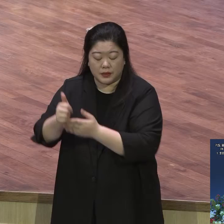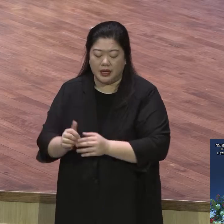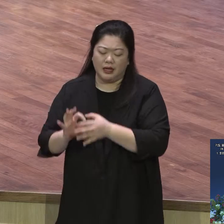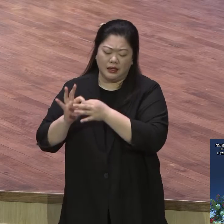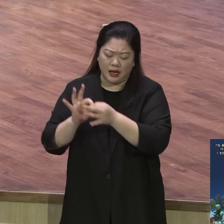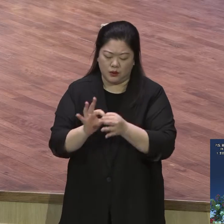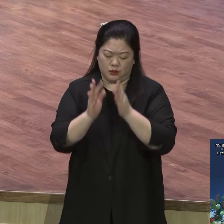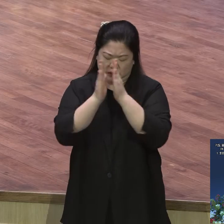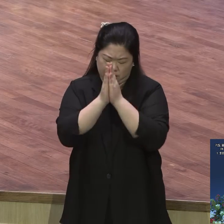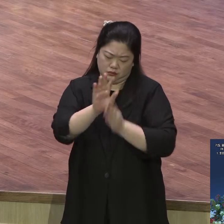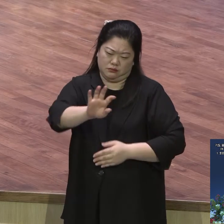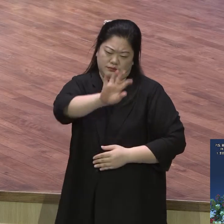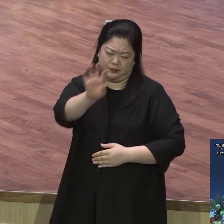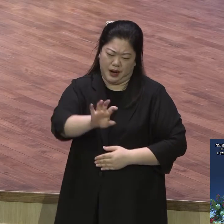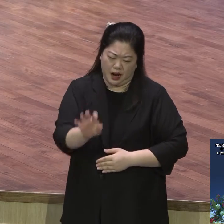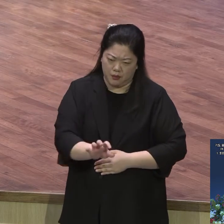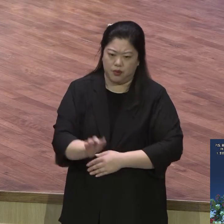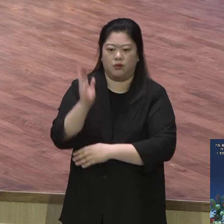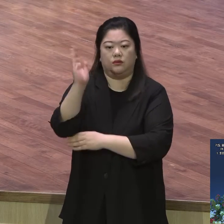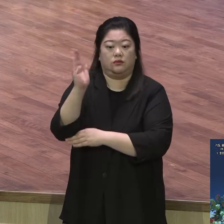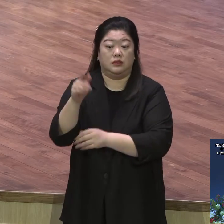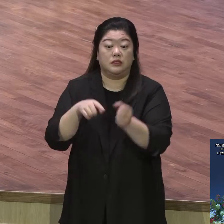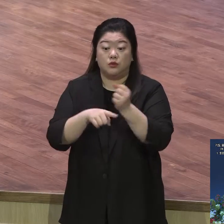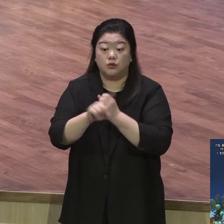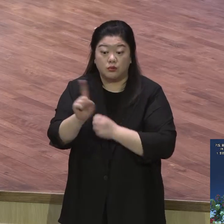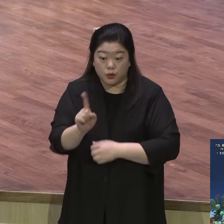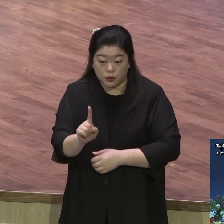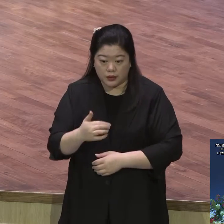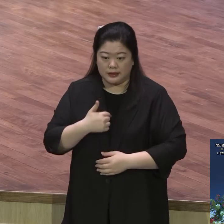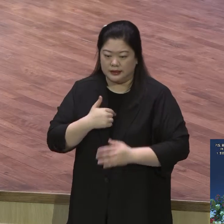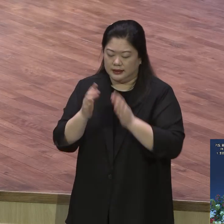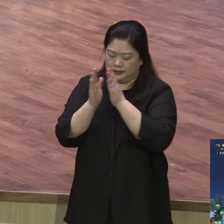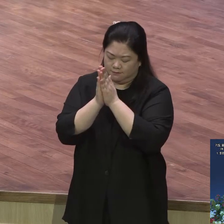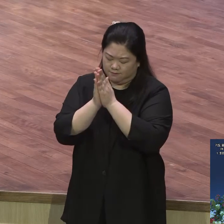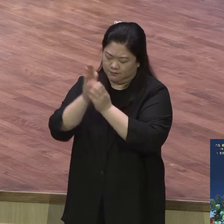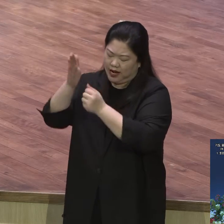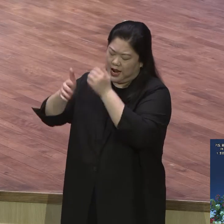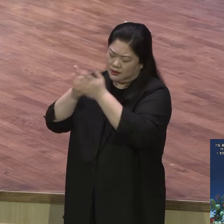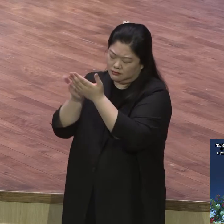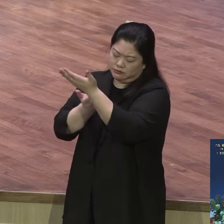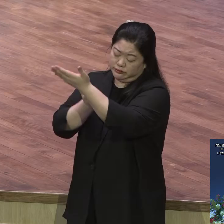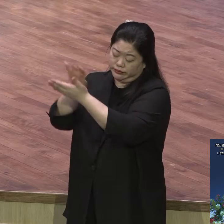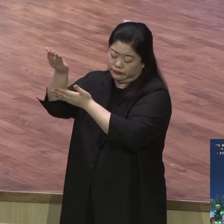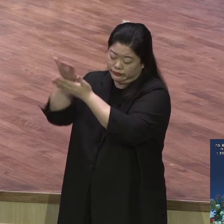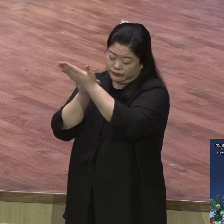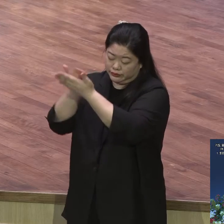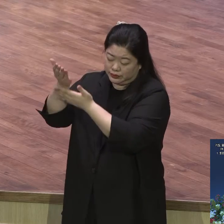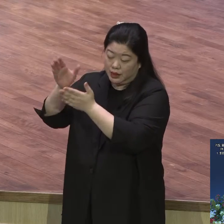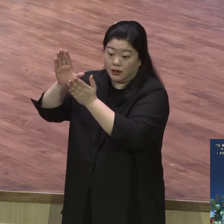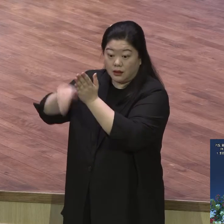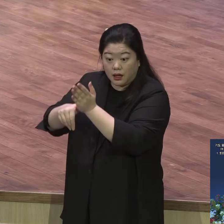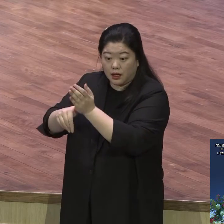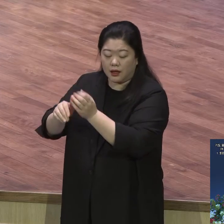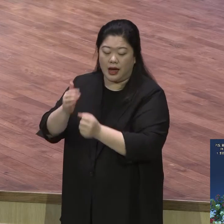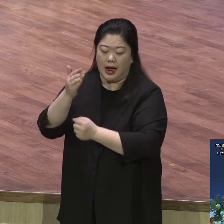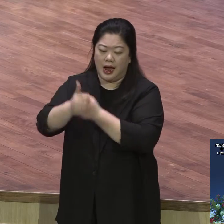기도를 받으시고 하나님께서 그 기도에 대해서 가장 최선의 것으로 응답해 주신다